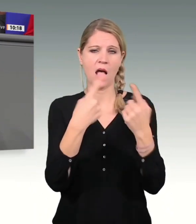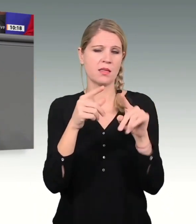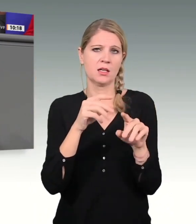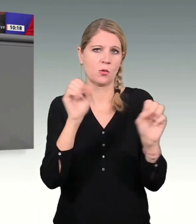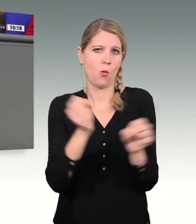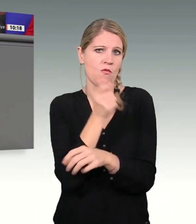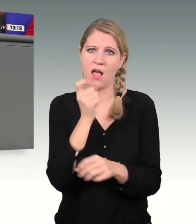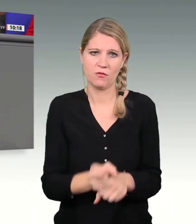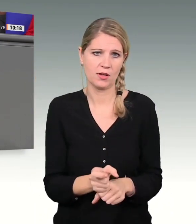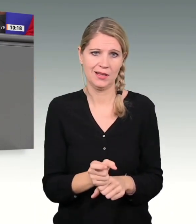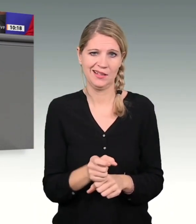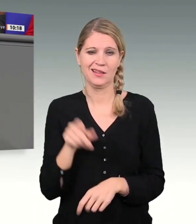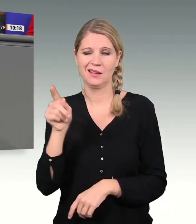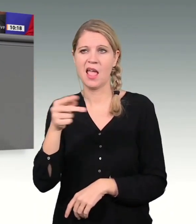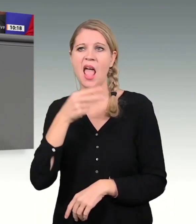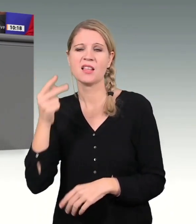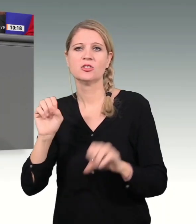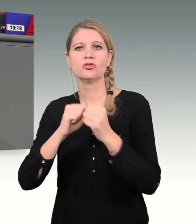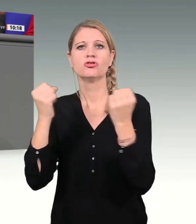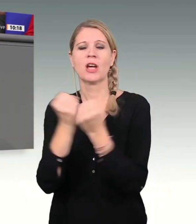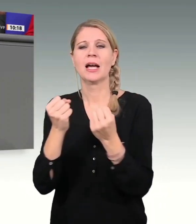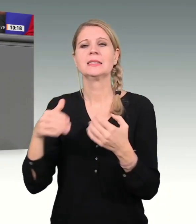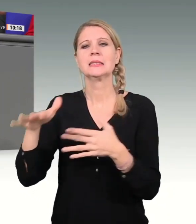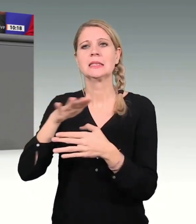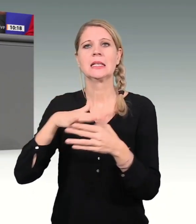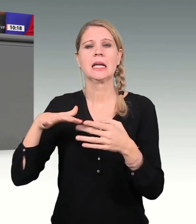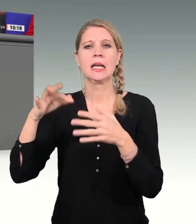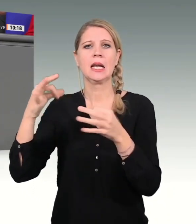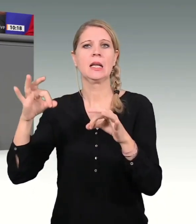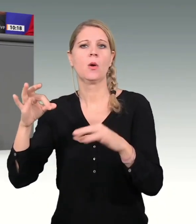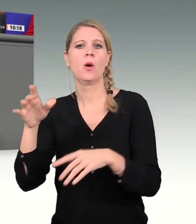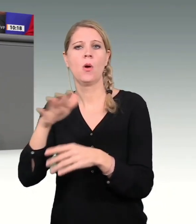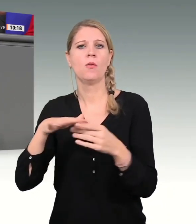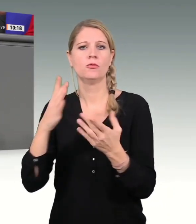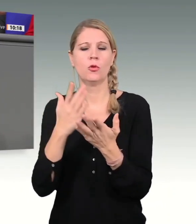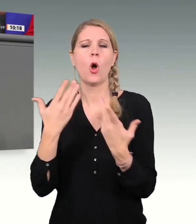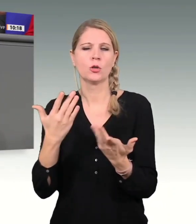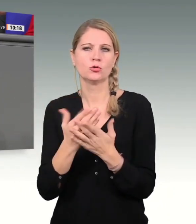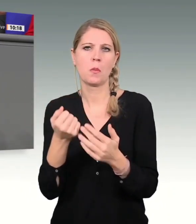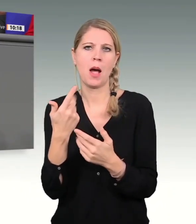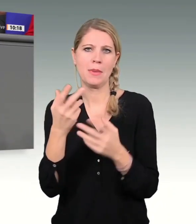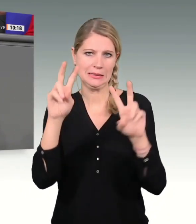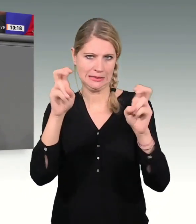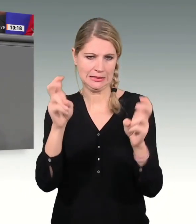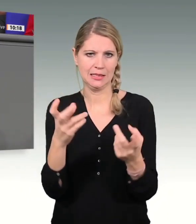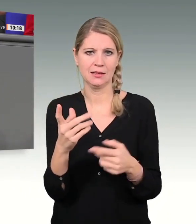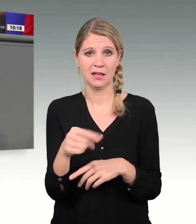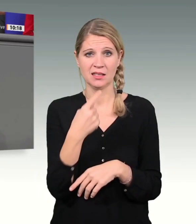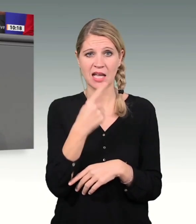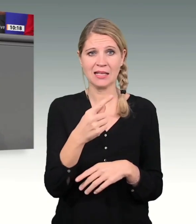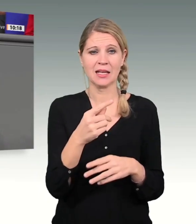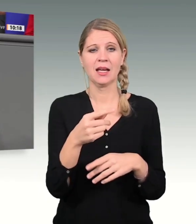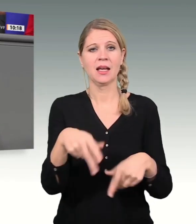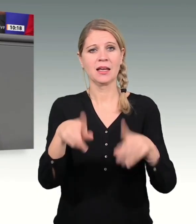Der hessische Staatsgerichtshof, heute schon mehrfach zitiert, hat in einem ähnlichen Fall ja dazu bereits entschieden, dass kreditfinanzierte